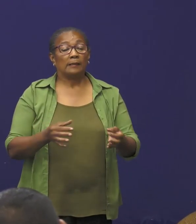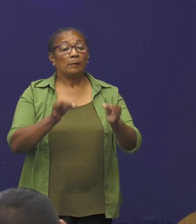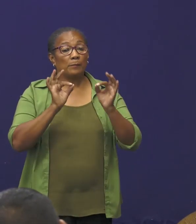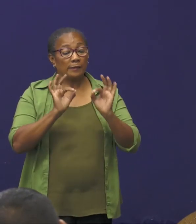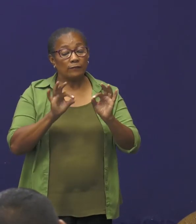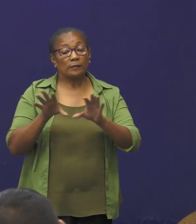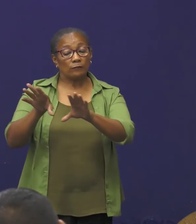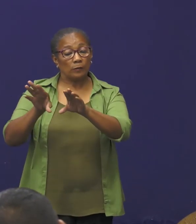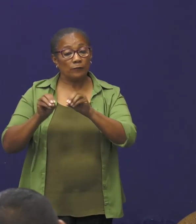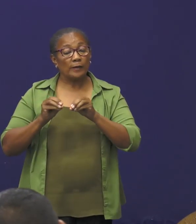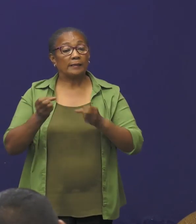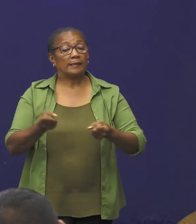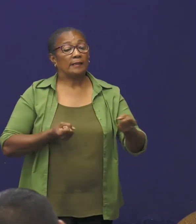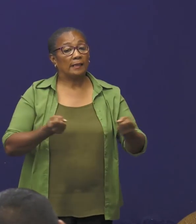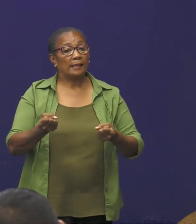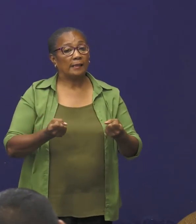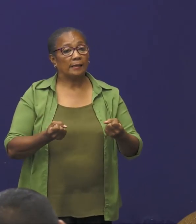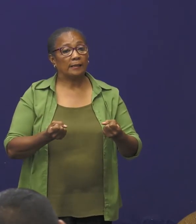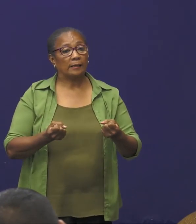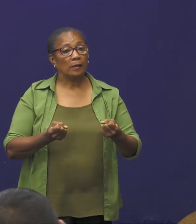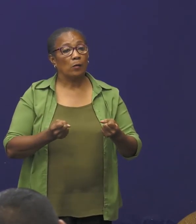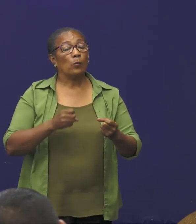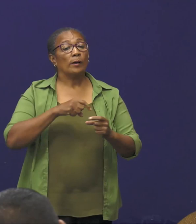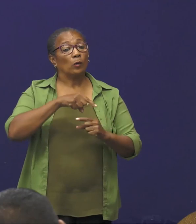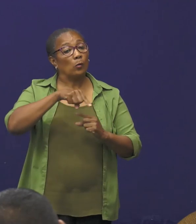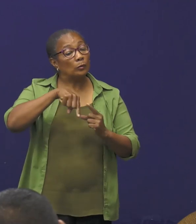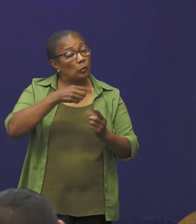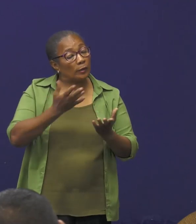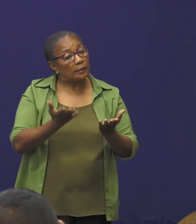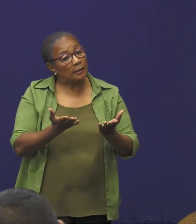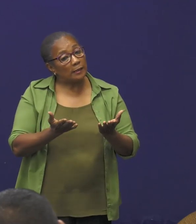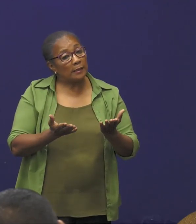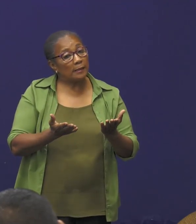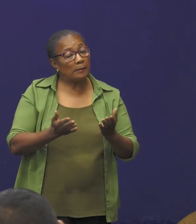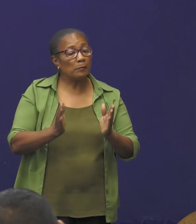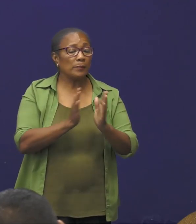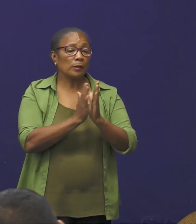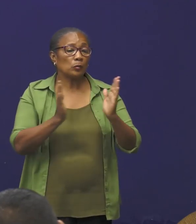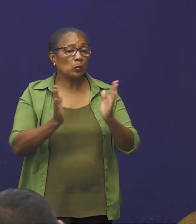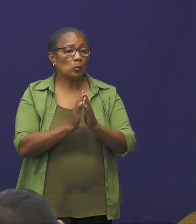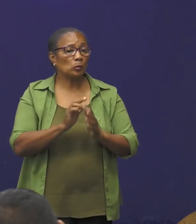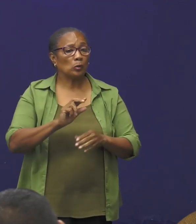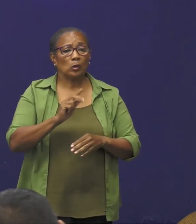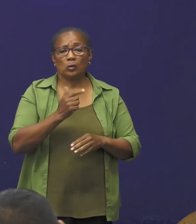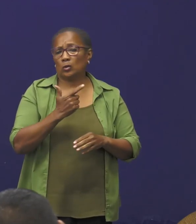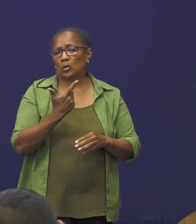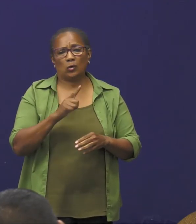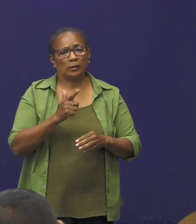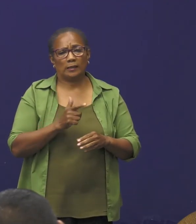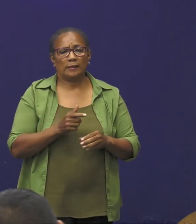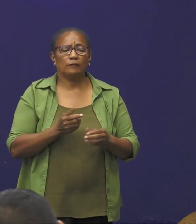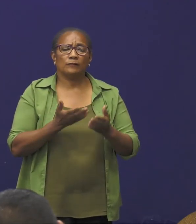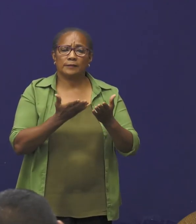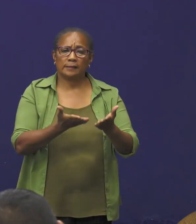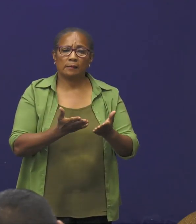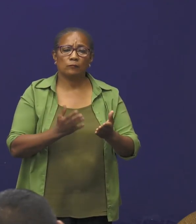maatregelen van de regering waren rond die periode nog niet verscherpt voor Nederland.